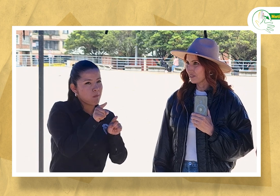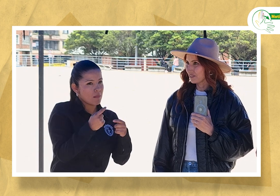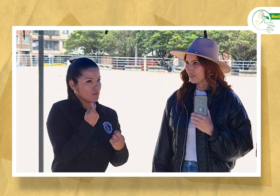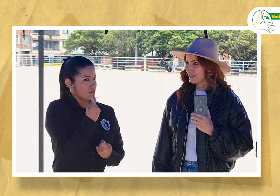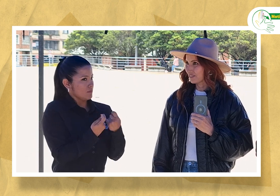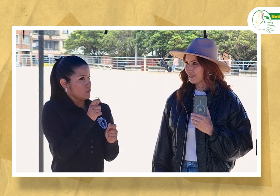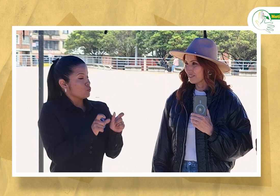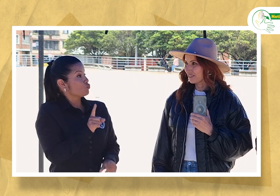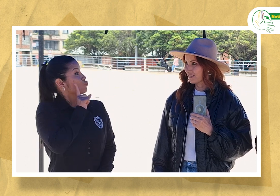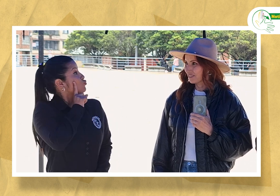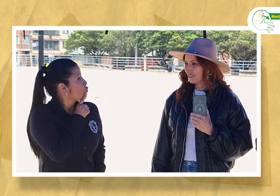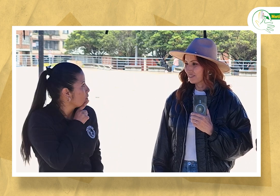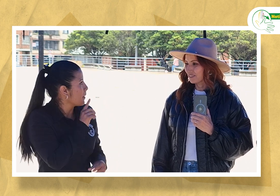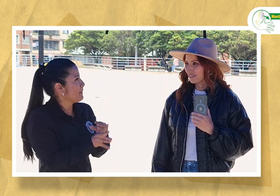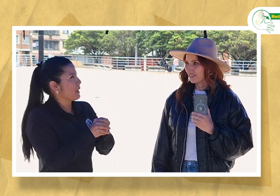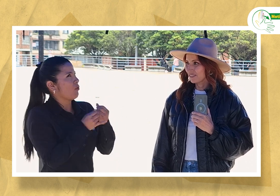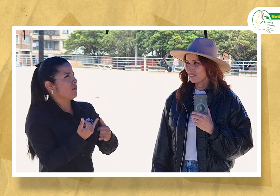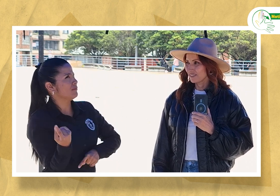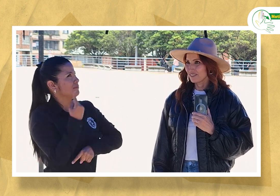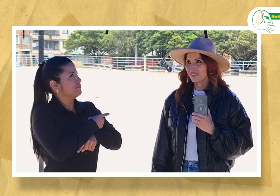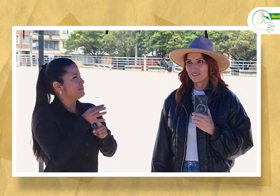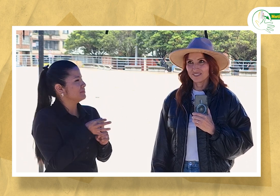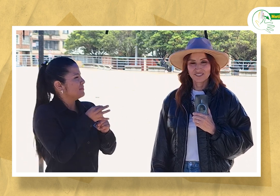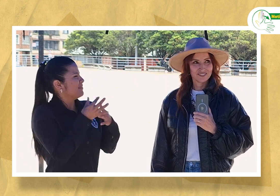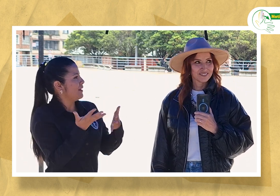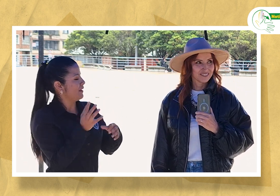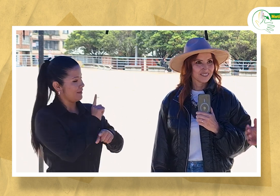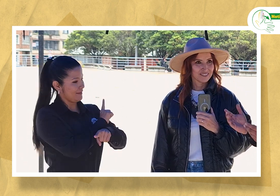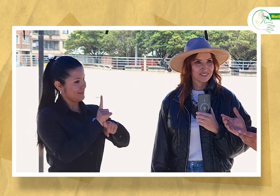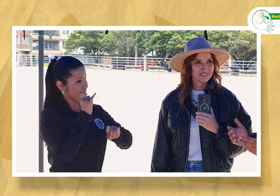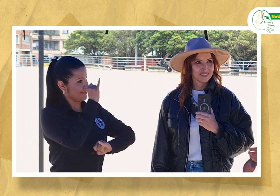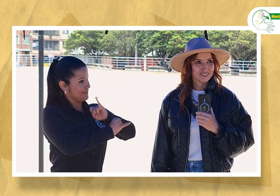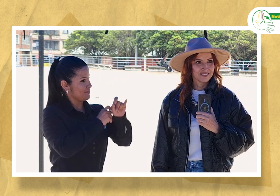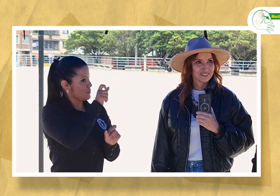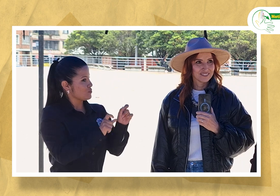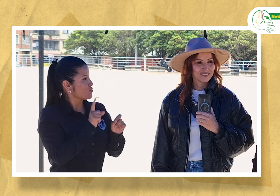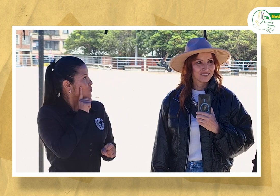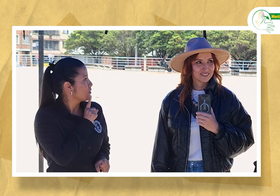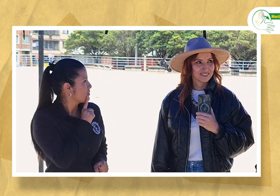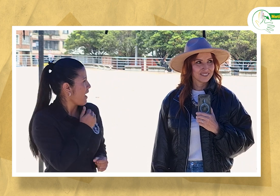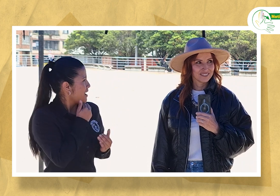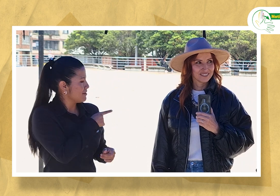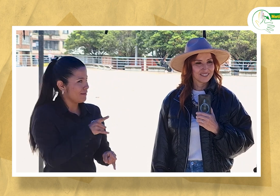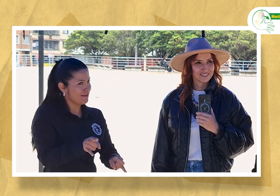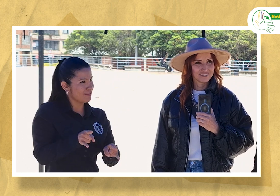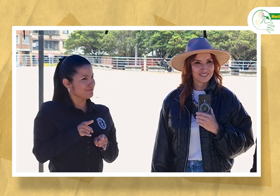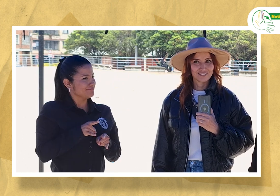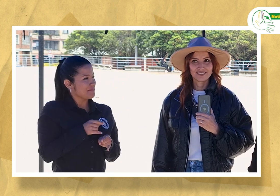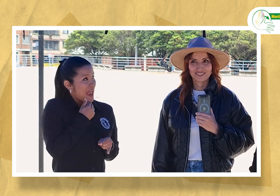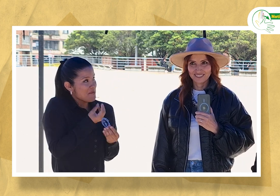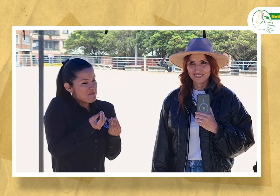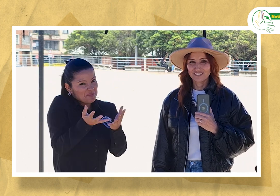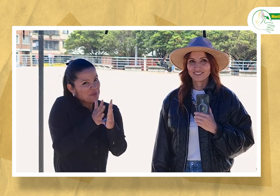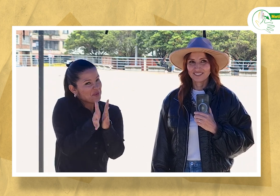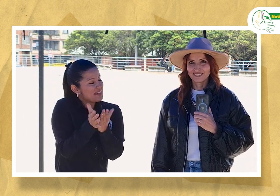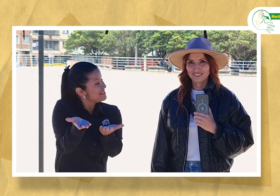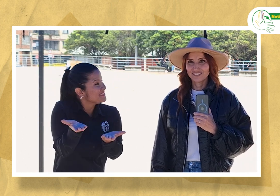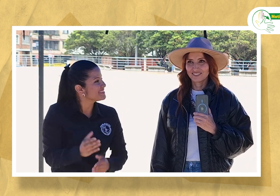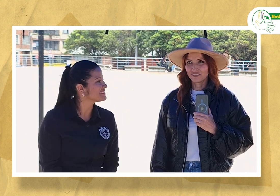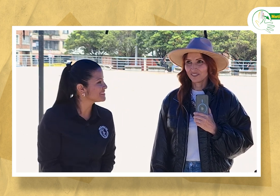viendo los emprendimientos de las personas sordas en el marco de la conmemoración de la Semana Internacional de la Persona Sorda? Cuéntanos qué opinas al respecto.